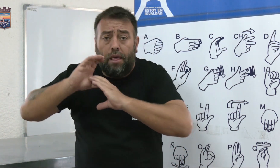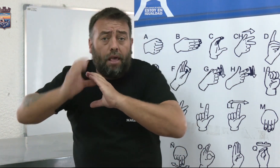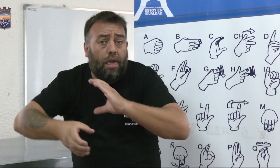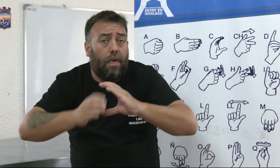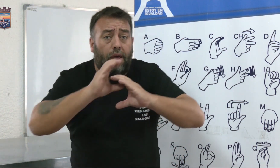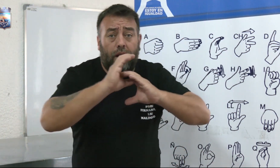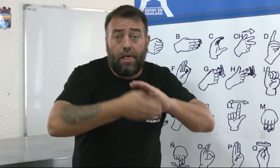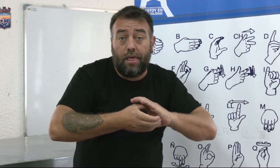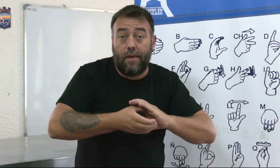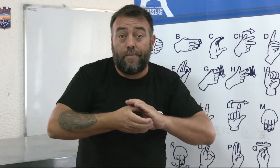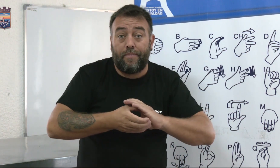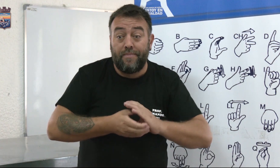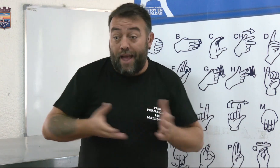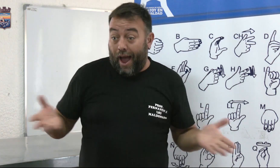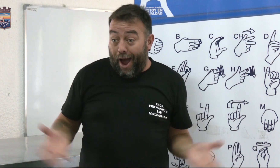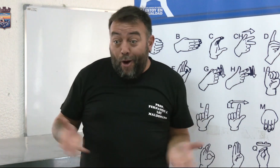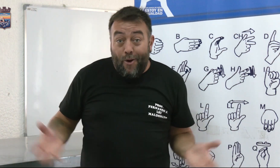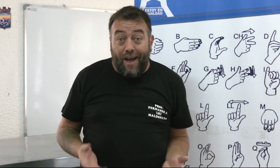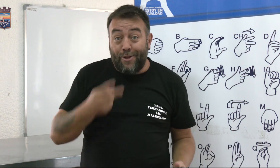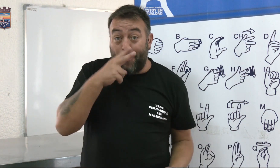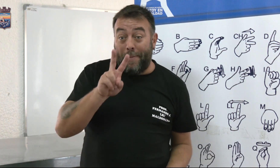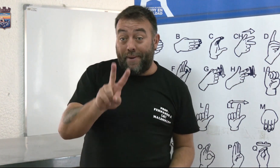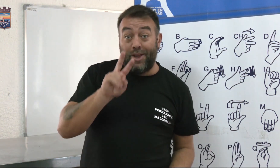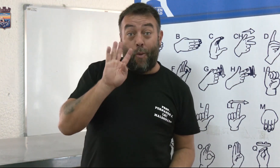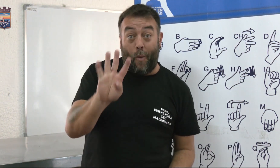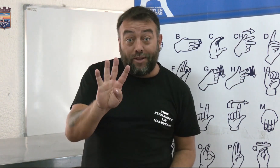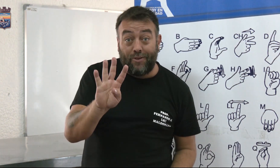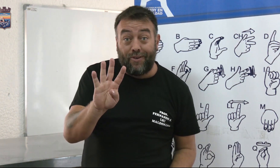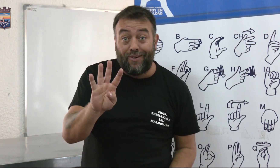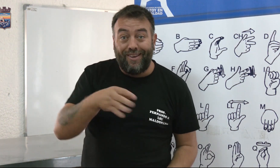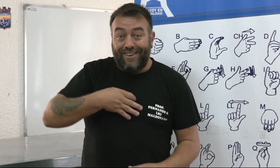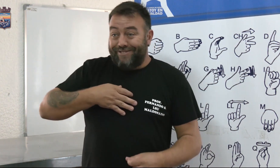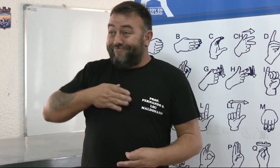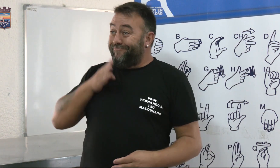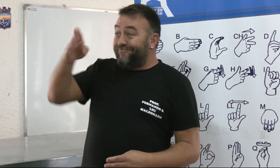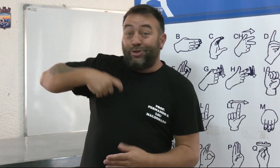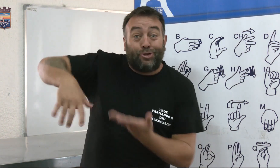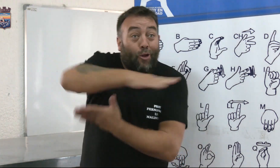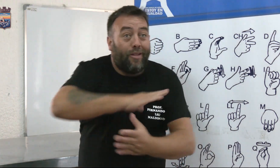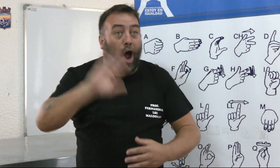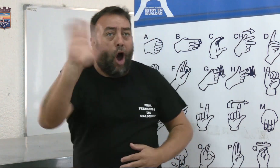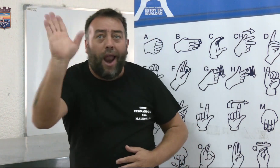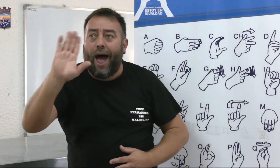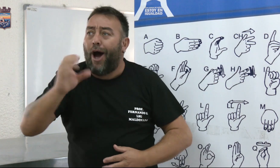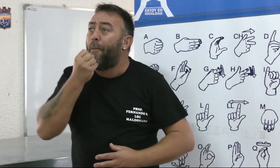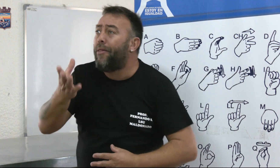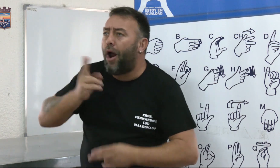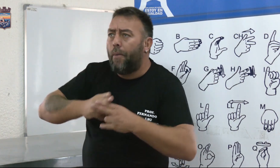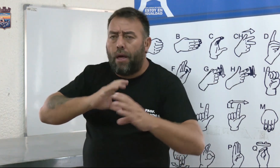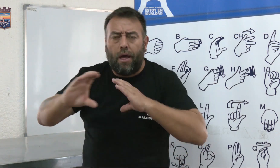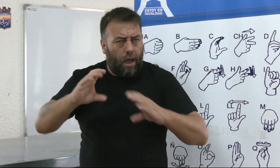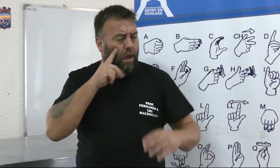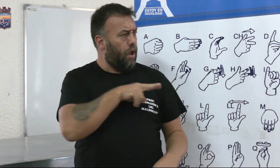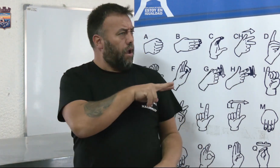sociedad la comunicación no se lograba, no había nada. Pero ahora, la verdad, en este año 2024, yo si